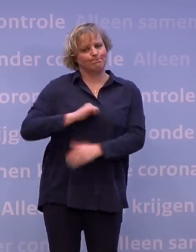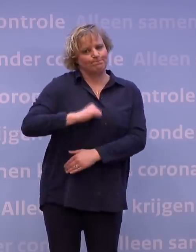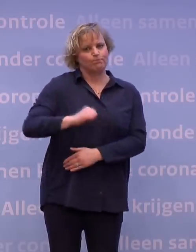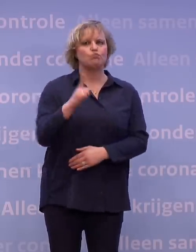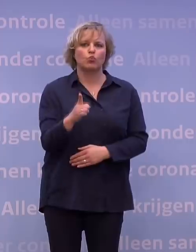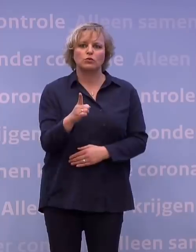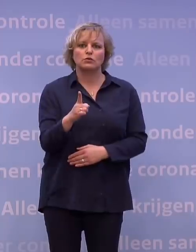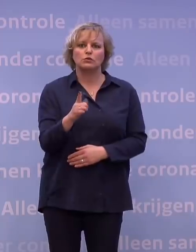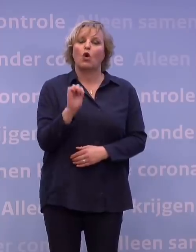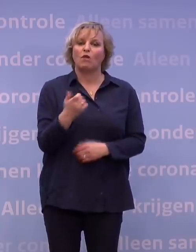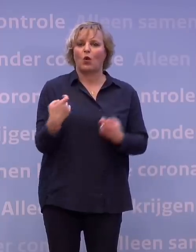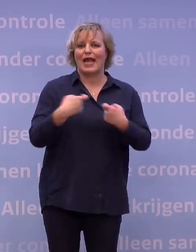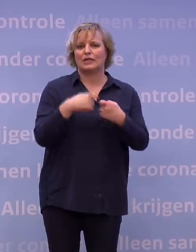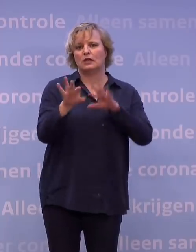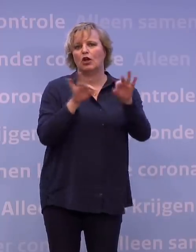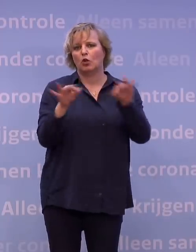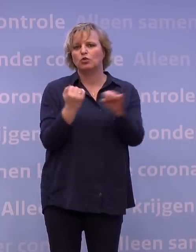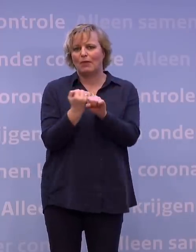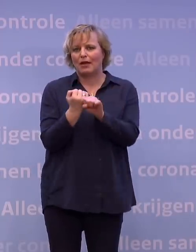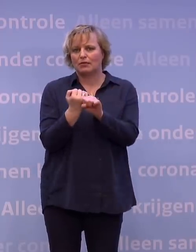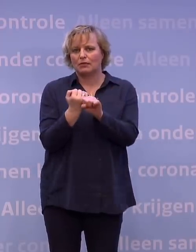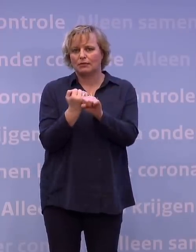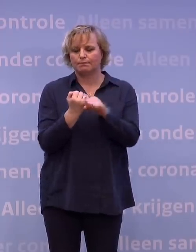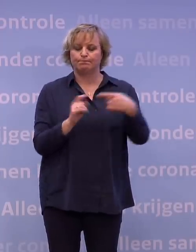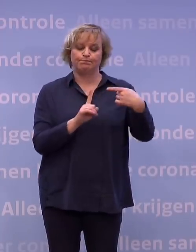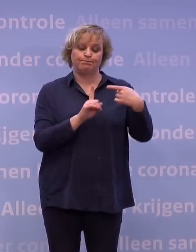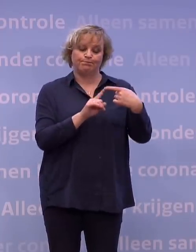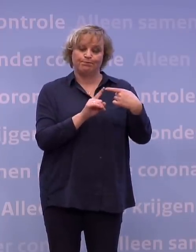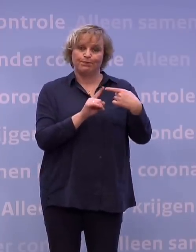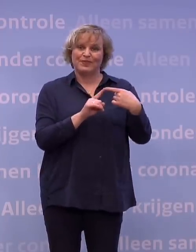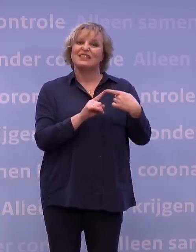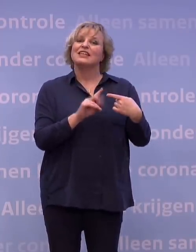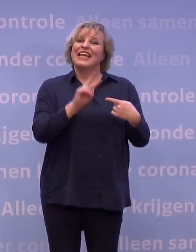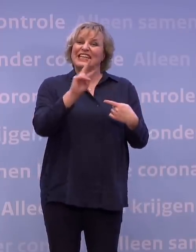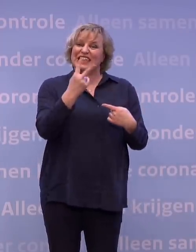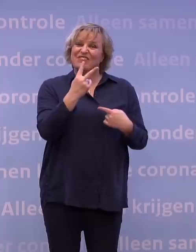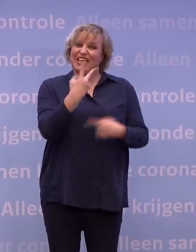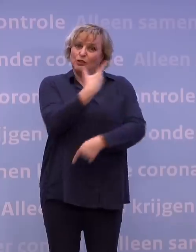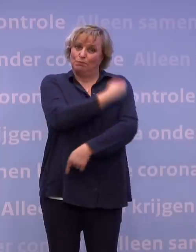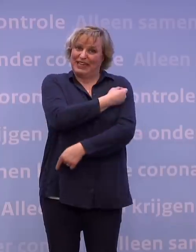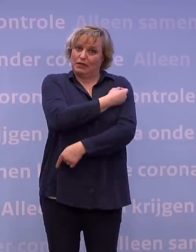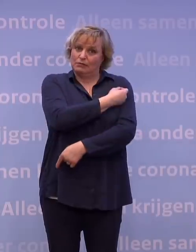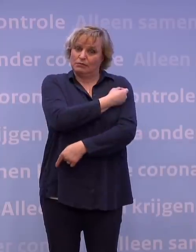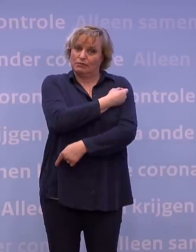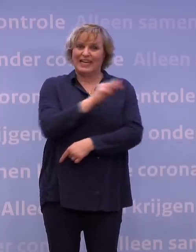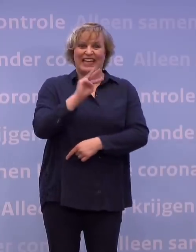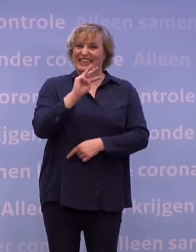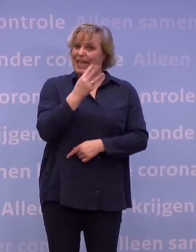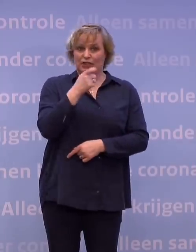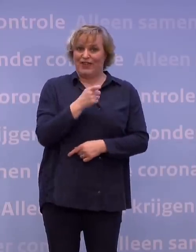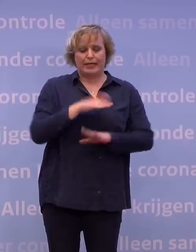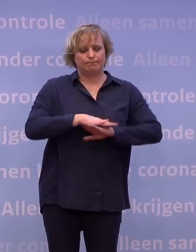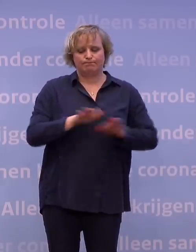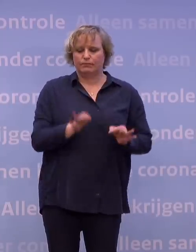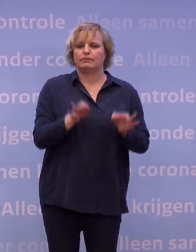maken we een aantal extra keuzes. De eerste is dat we de tweede prik van het vaccin BioNTech-Vizzer in de zesde week in plaats van in